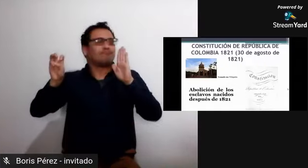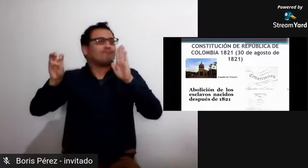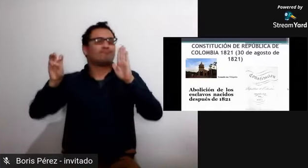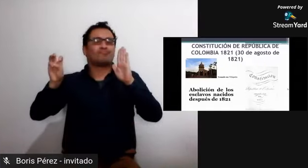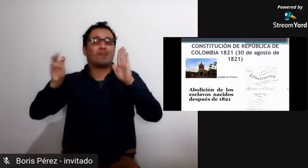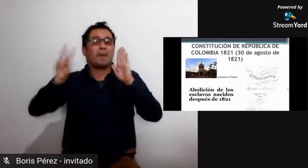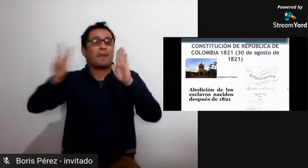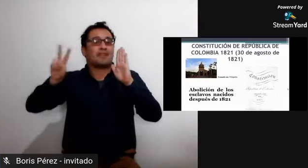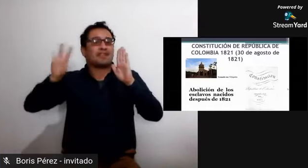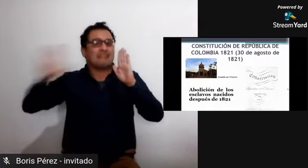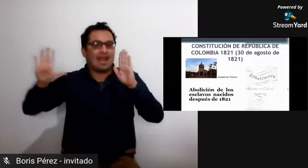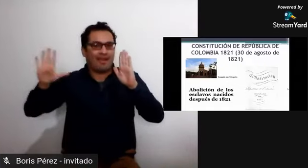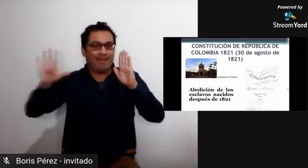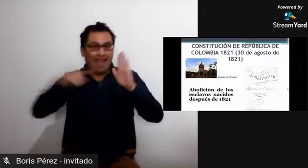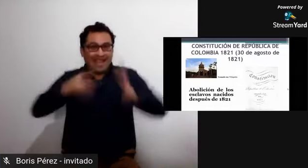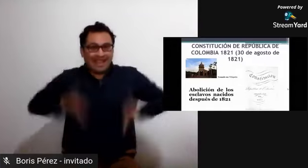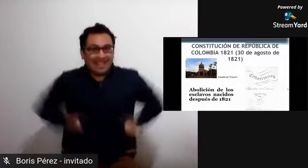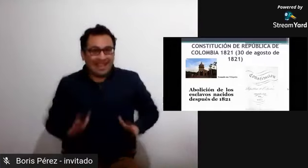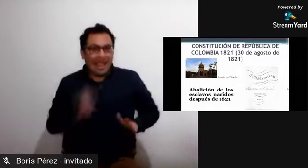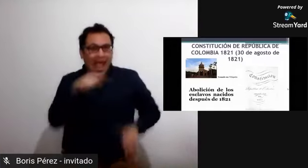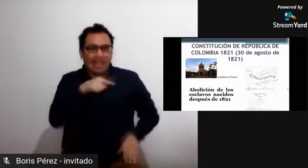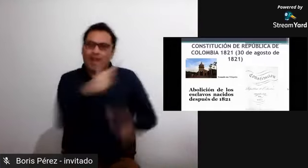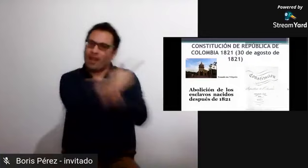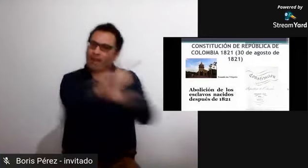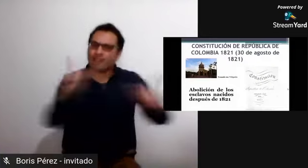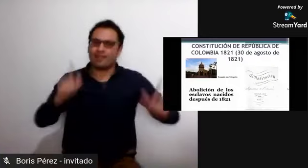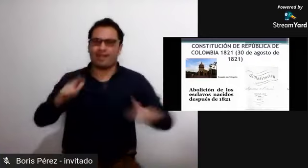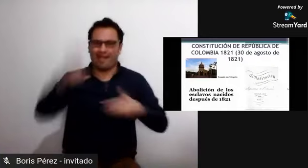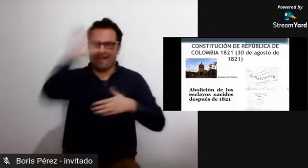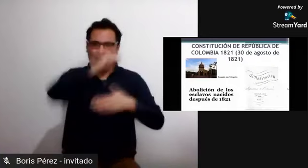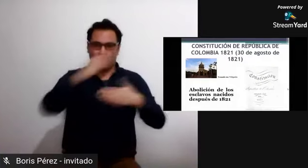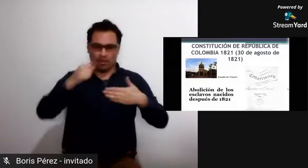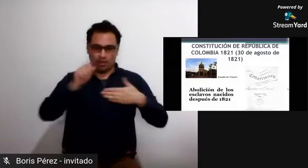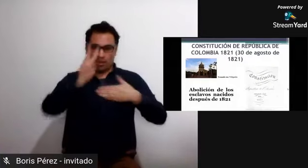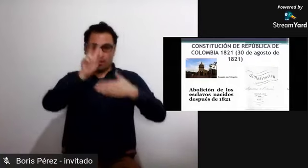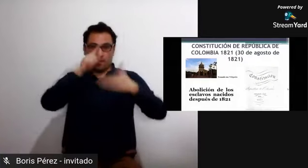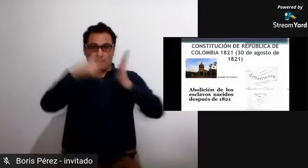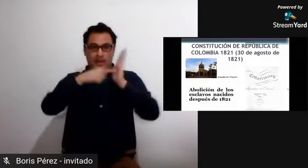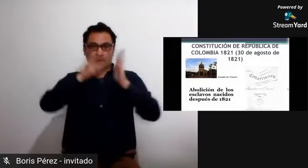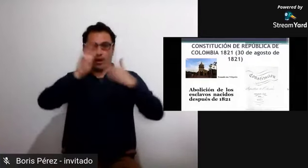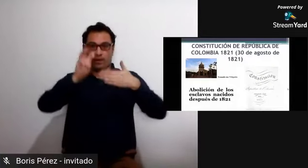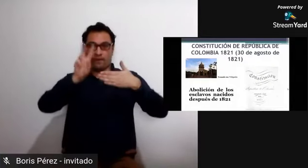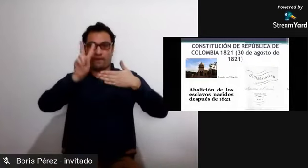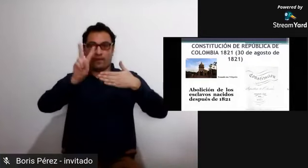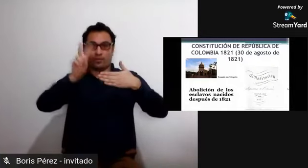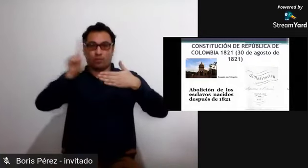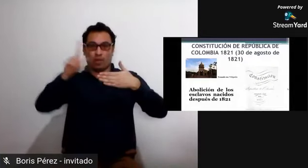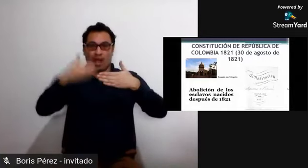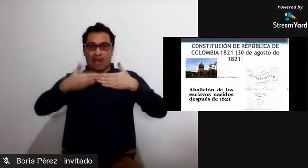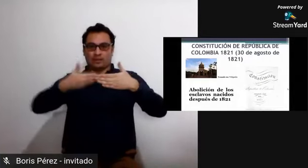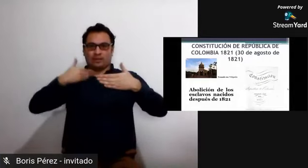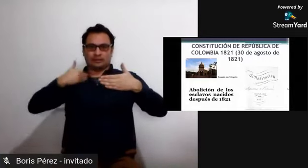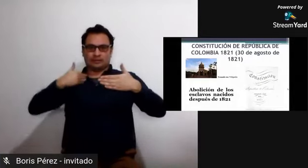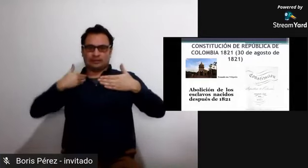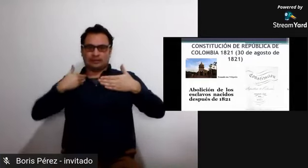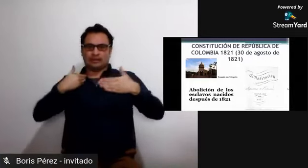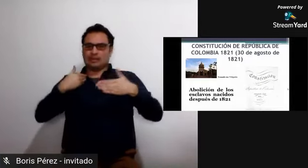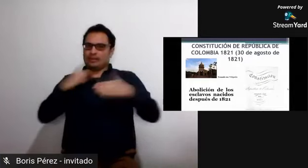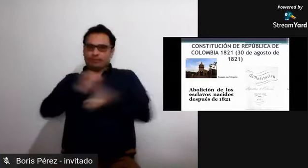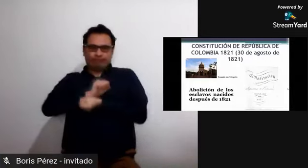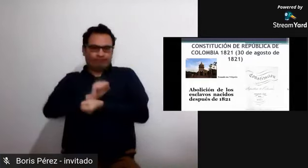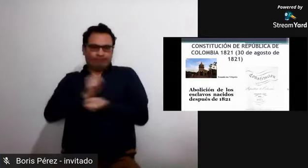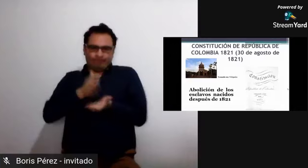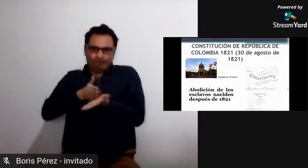1821. Y gracias a esa constitución, entonces se empieza a hablar de la abolición de los